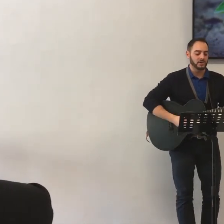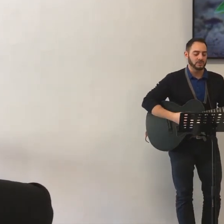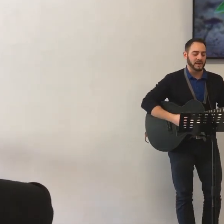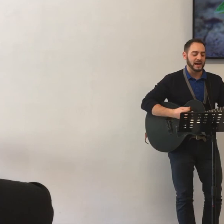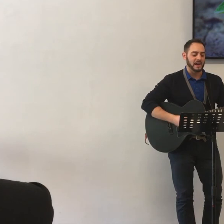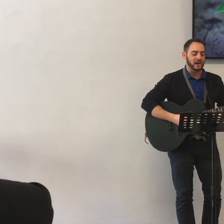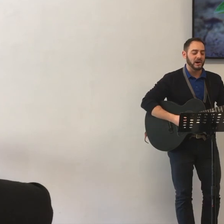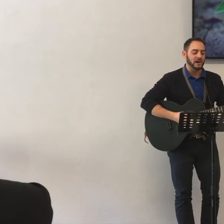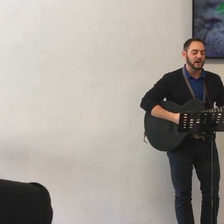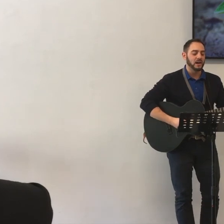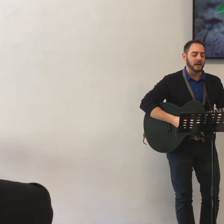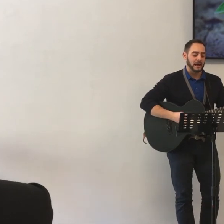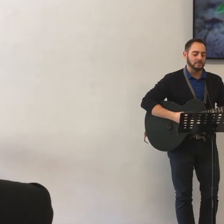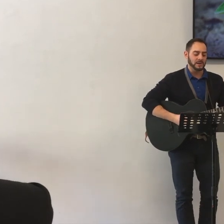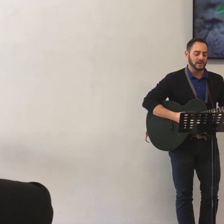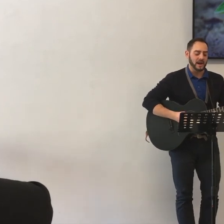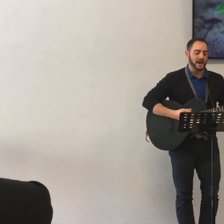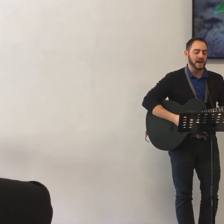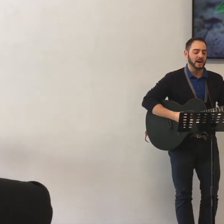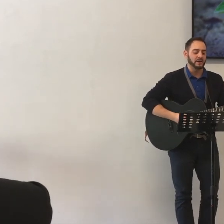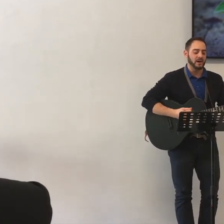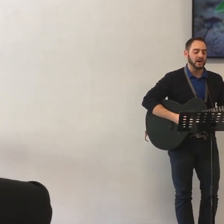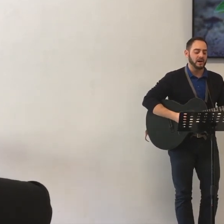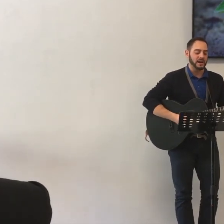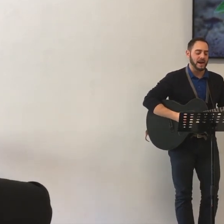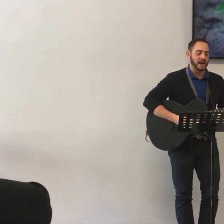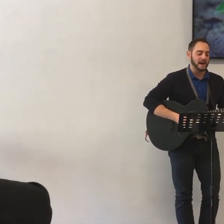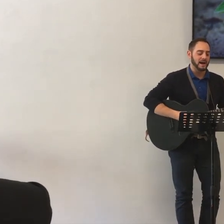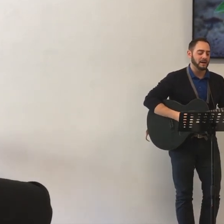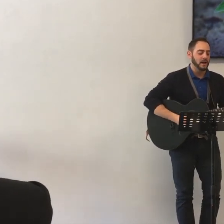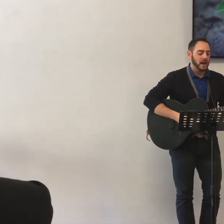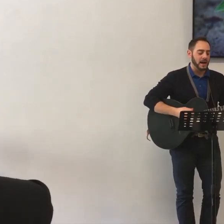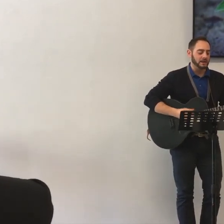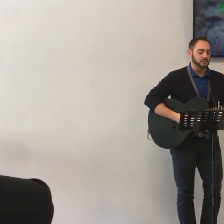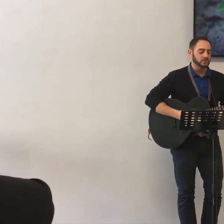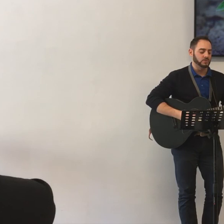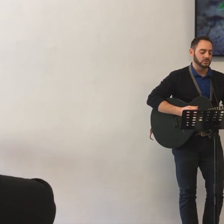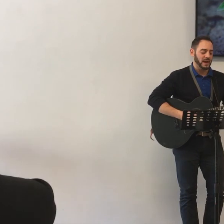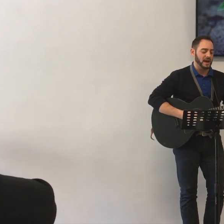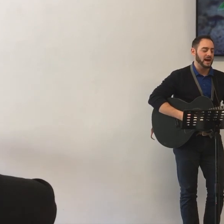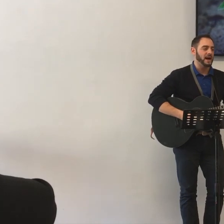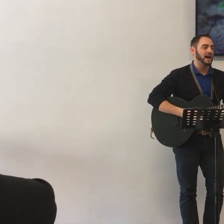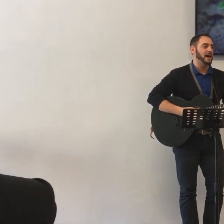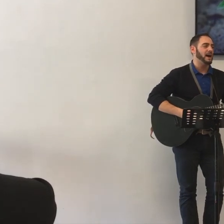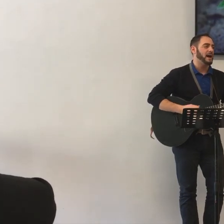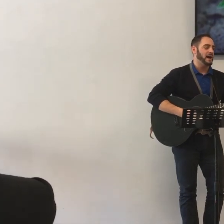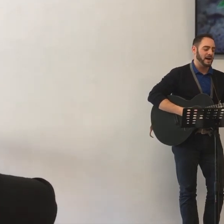io non darò la mia gloria ad un